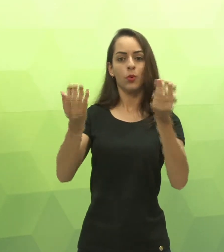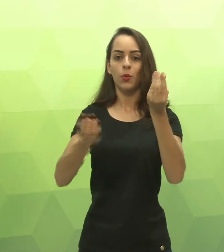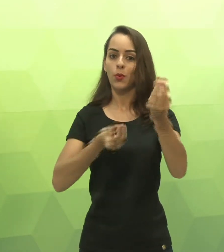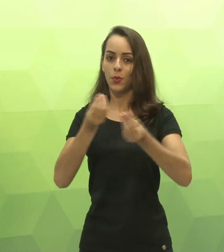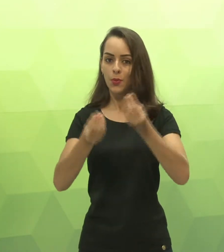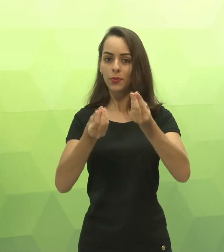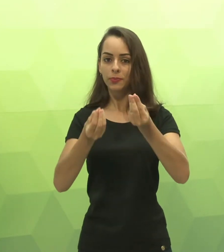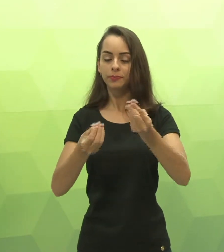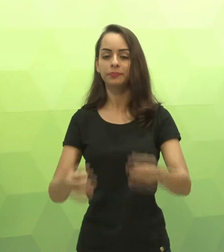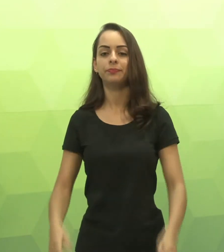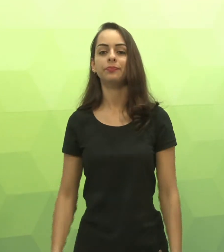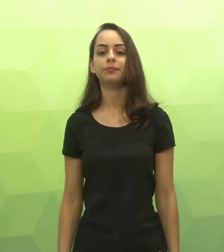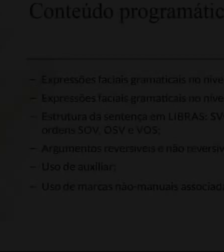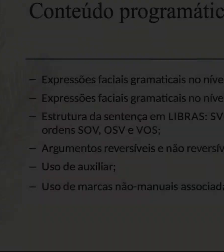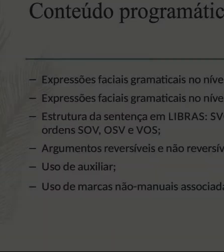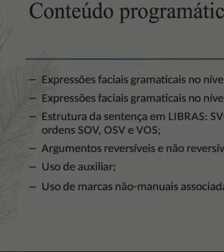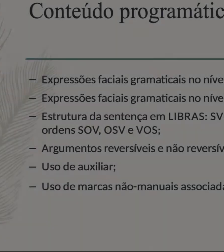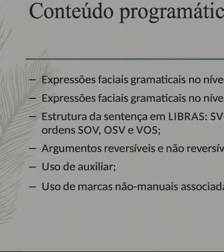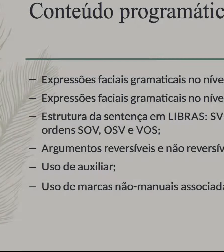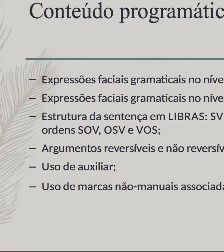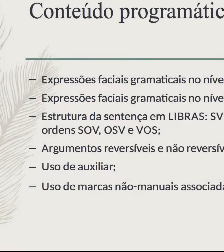brasileira. Então, vamos mostrar essa comparação também.